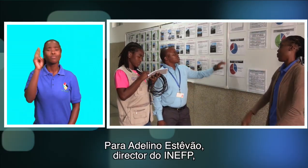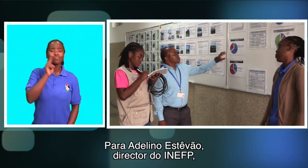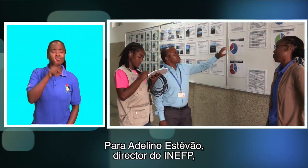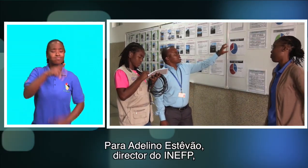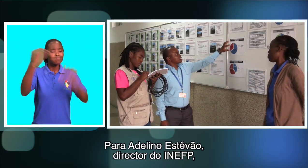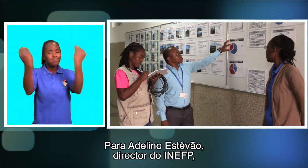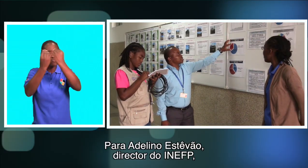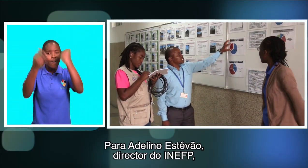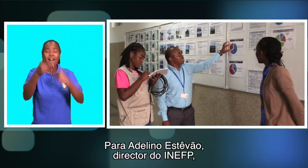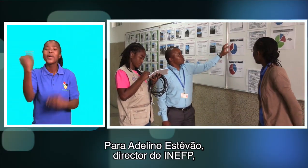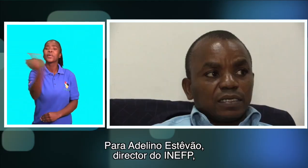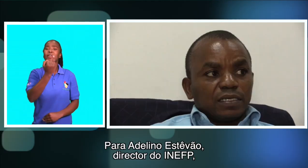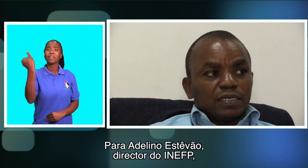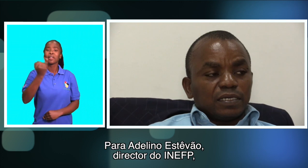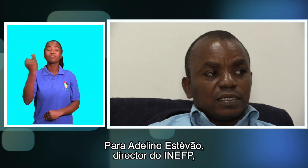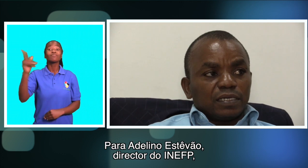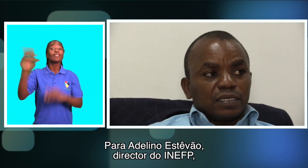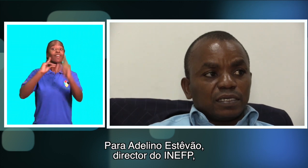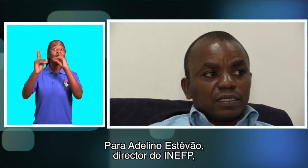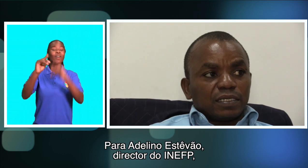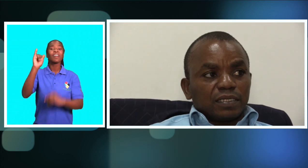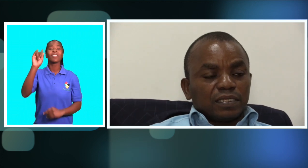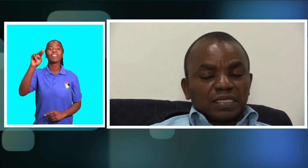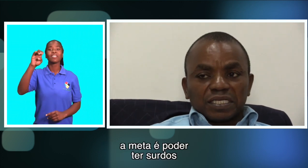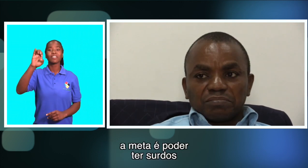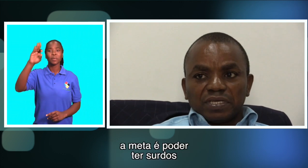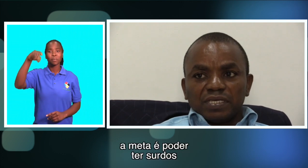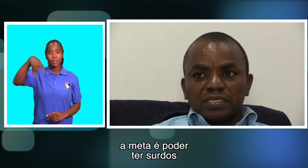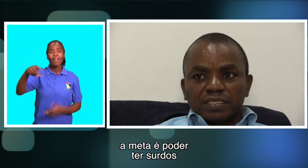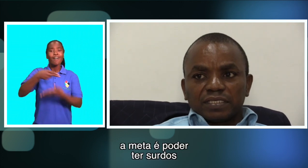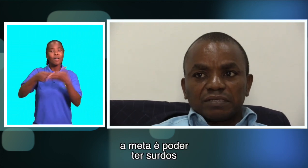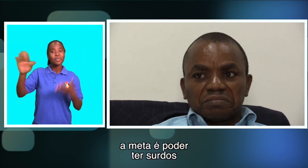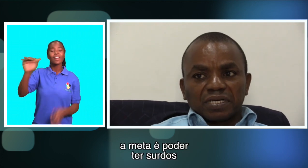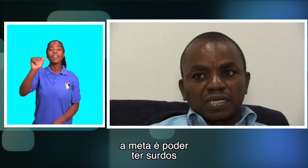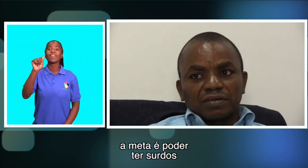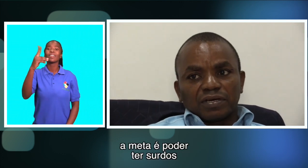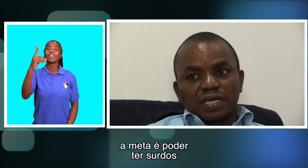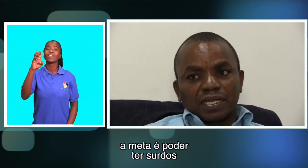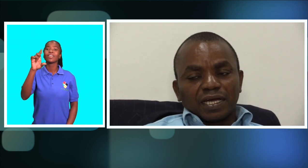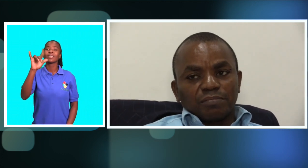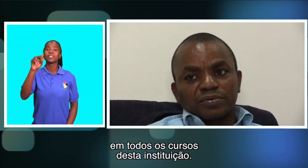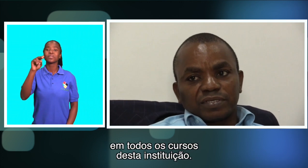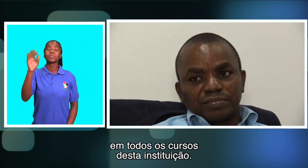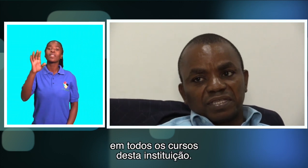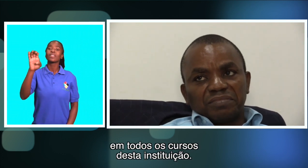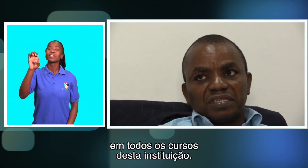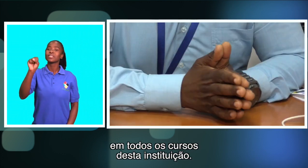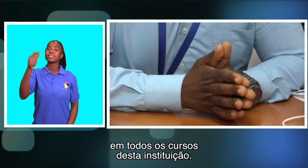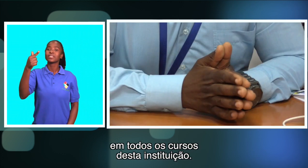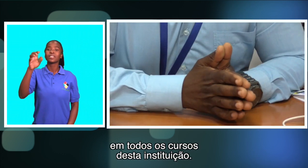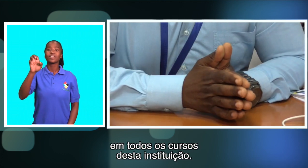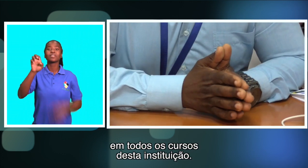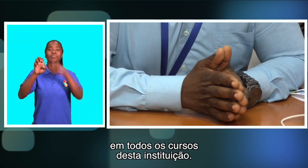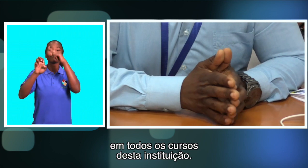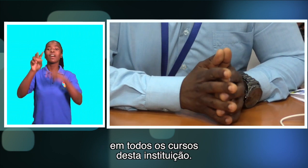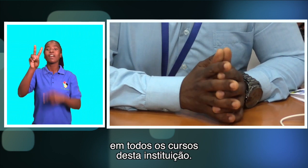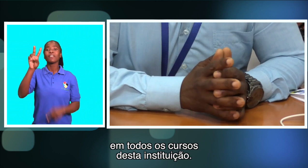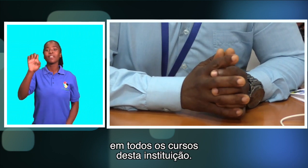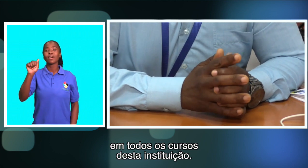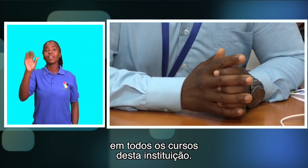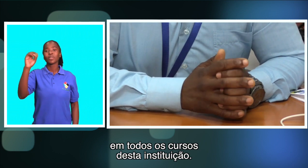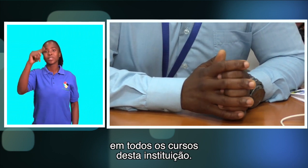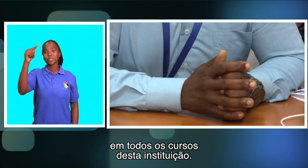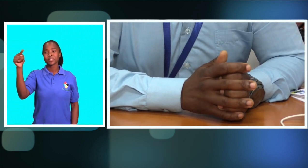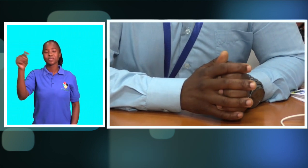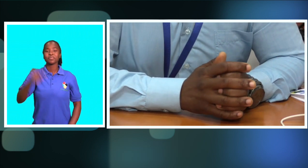Para Adelino Estevam, diretor do INEF A meta é poder ter surdos em todos os cursos desta instituição